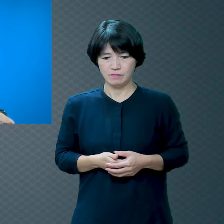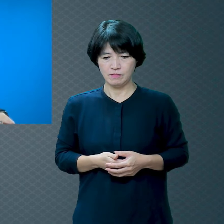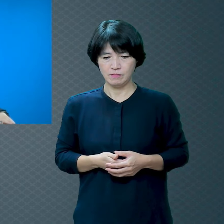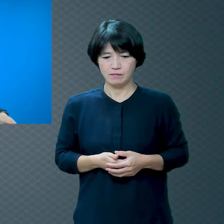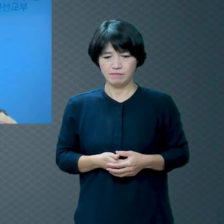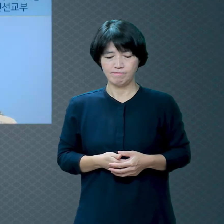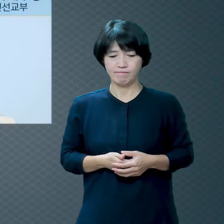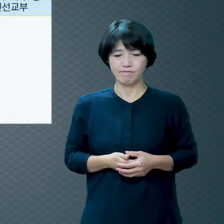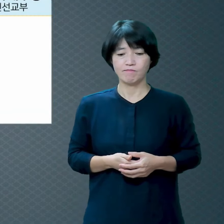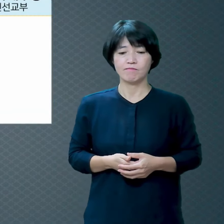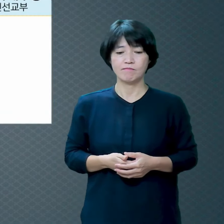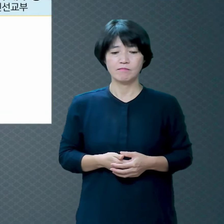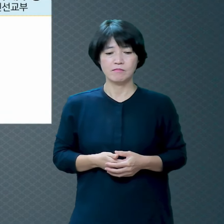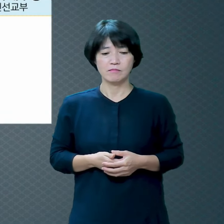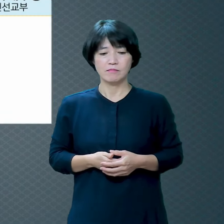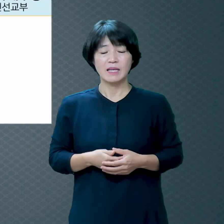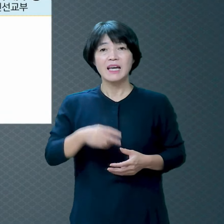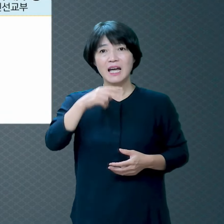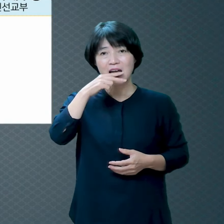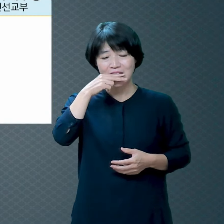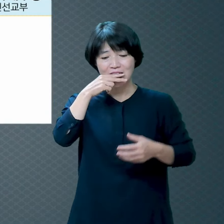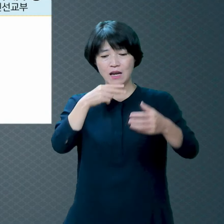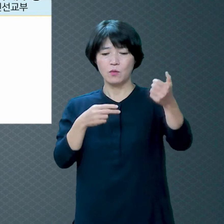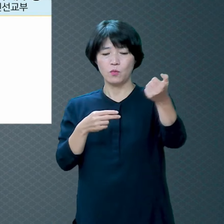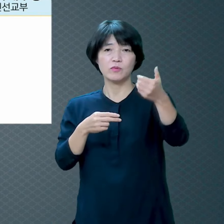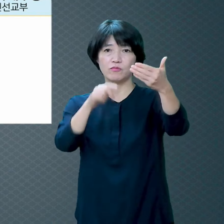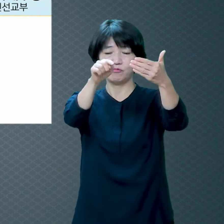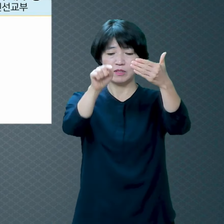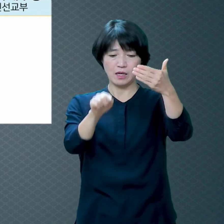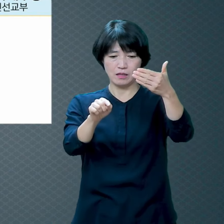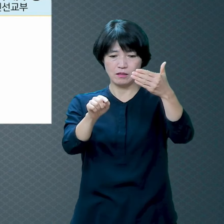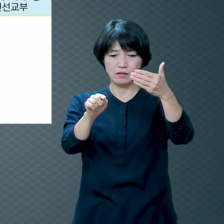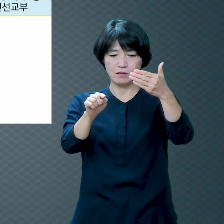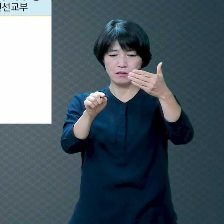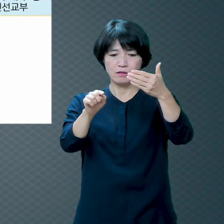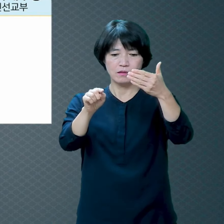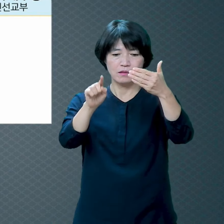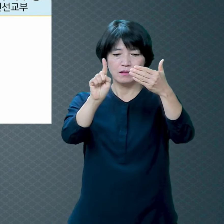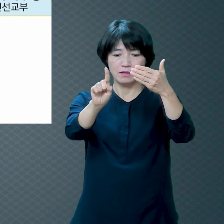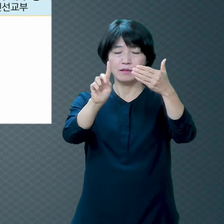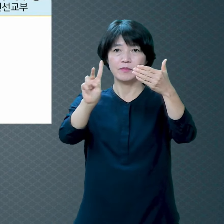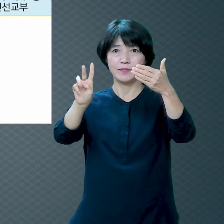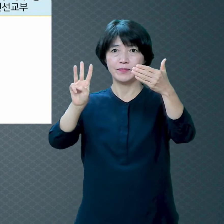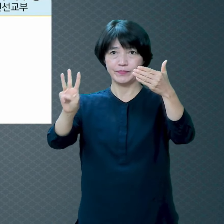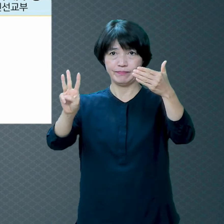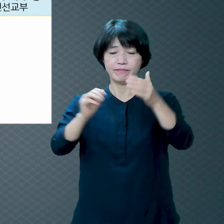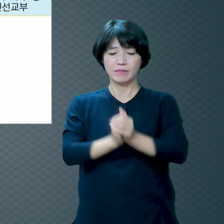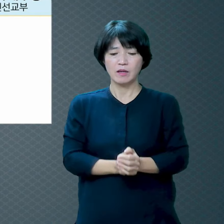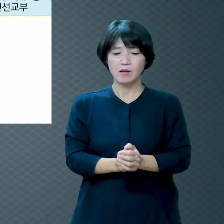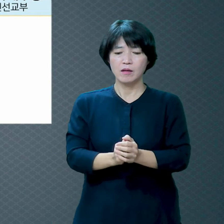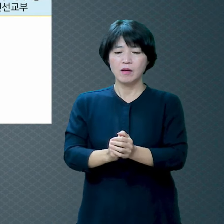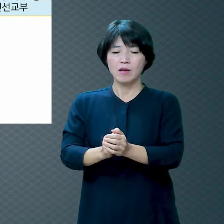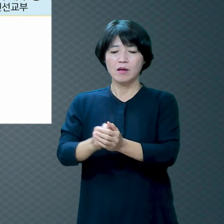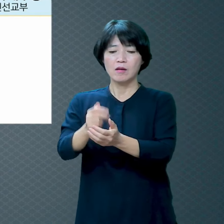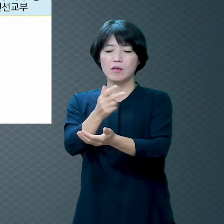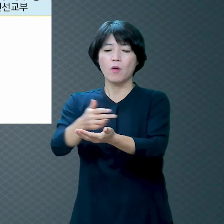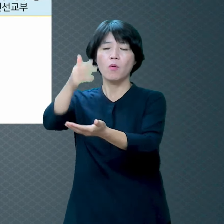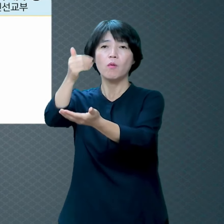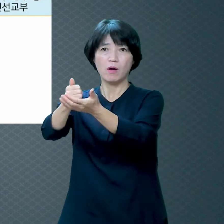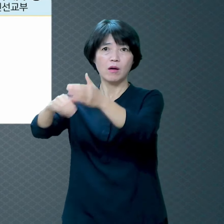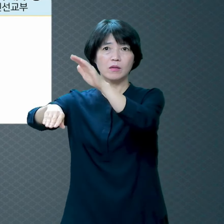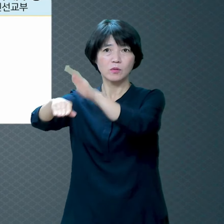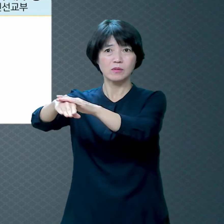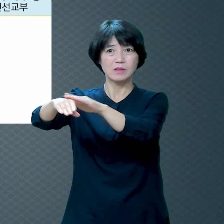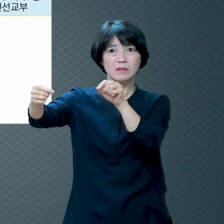여기 이사야서 59장에 보면 여호와의 손이 짧아